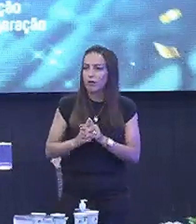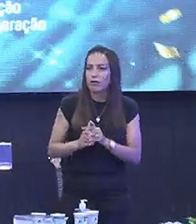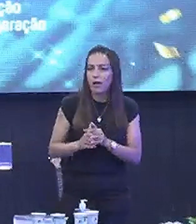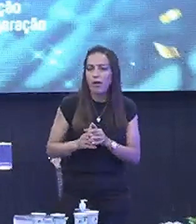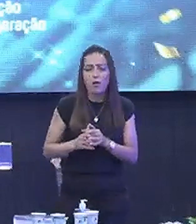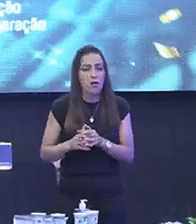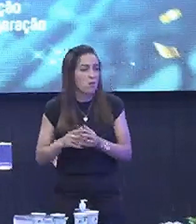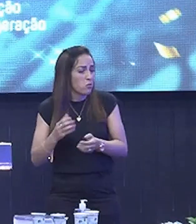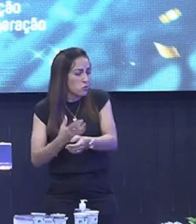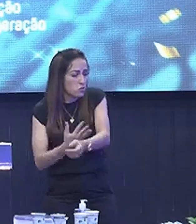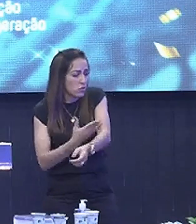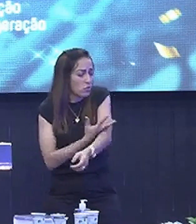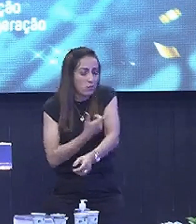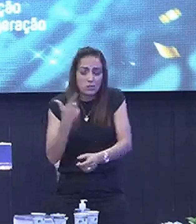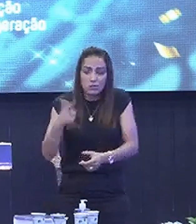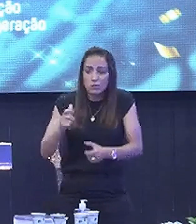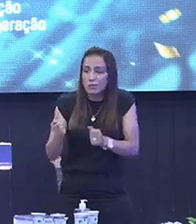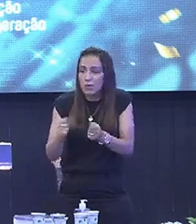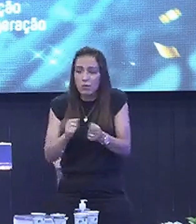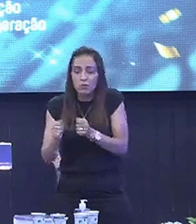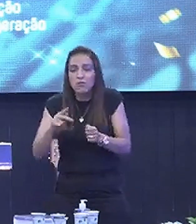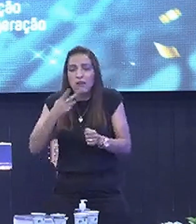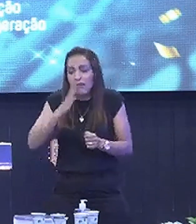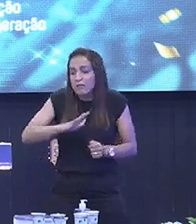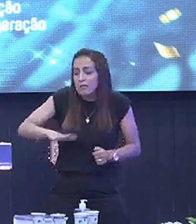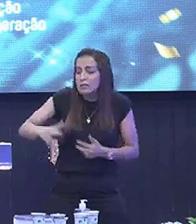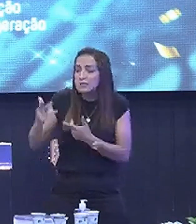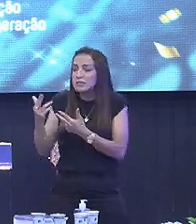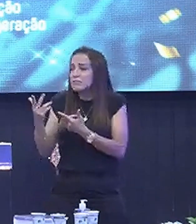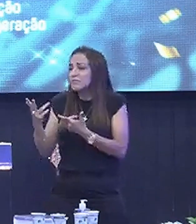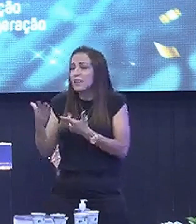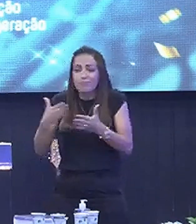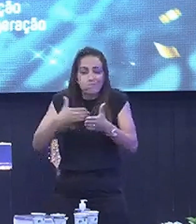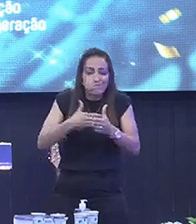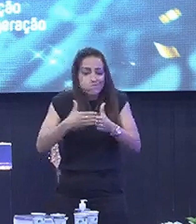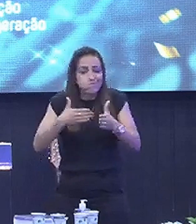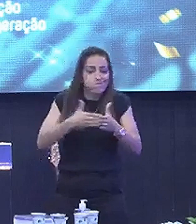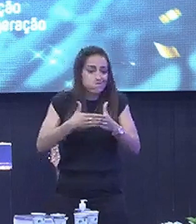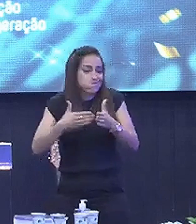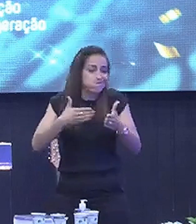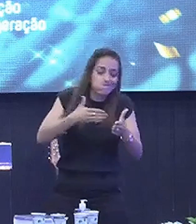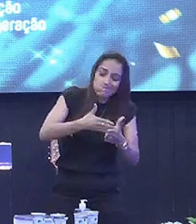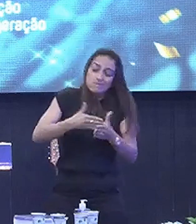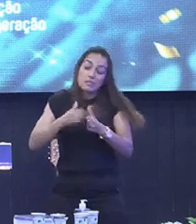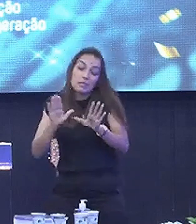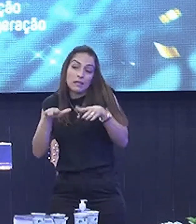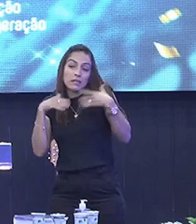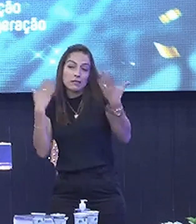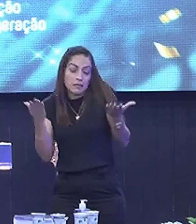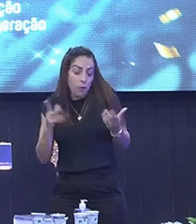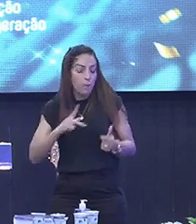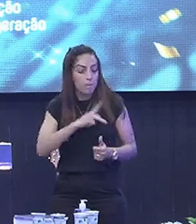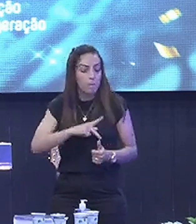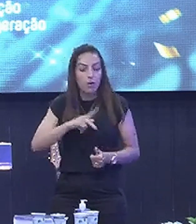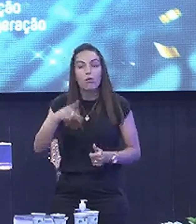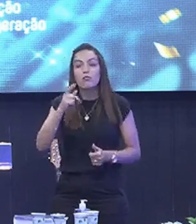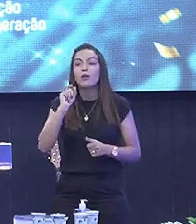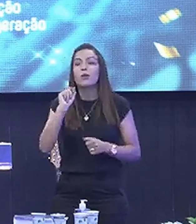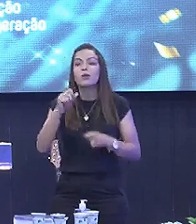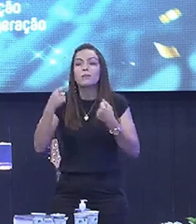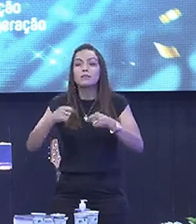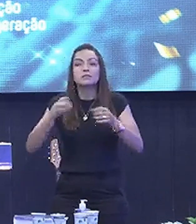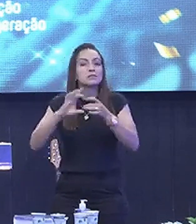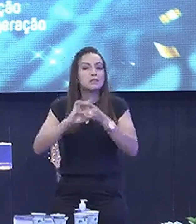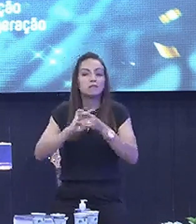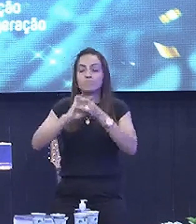emocionalmente Falar como menino A criança é limitada na fala Então Paulo fala que a gente tem que deixar